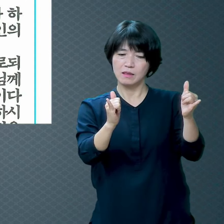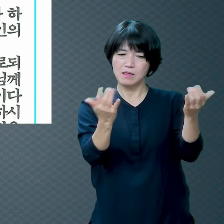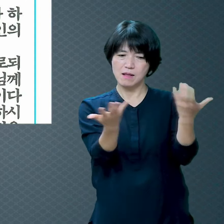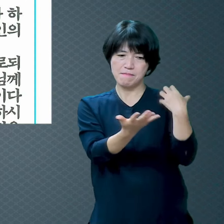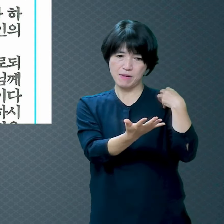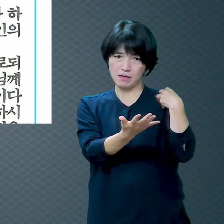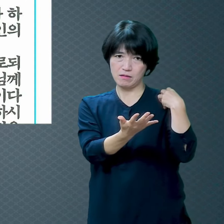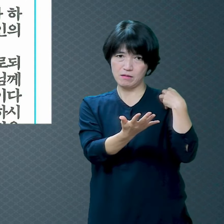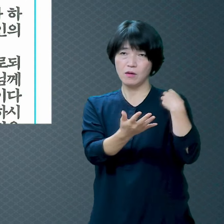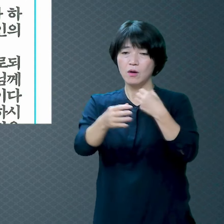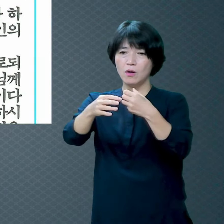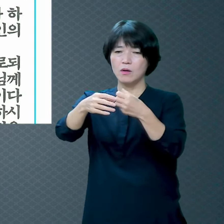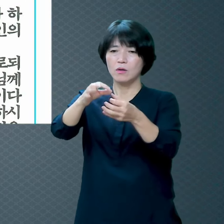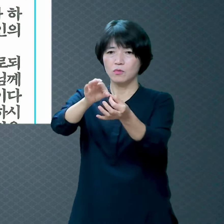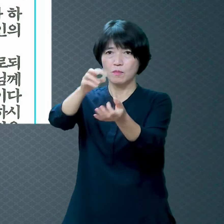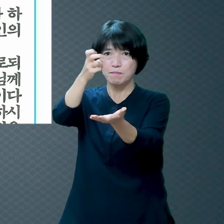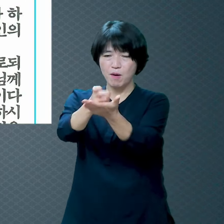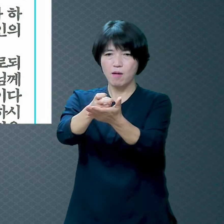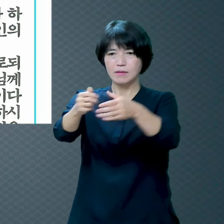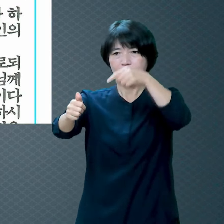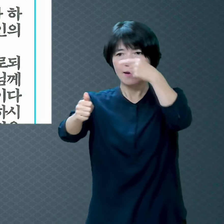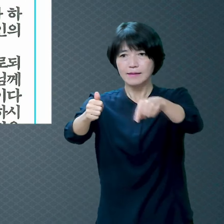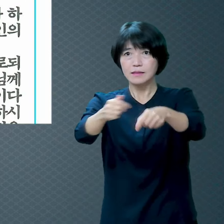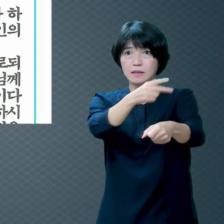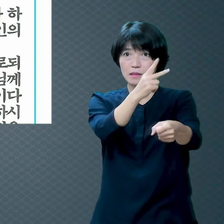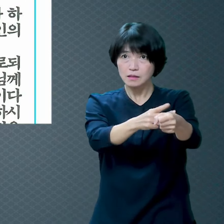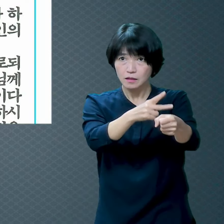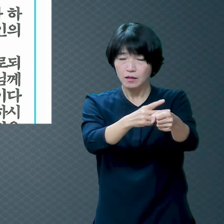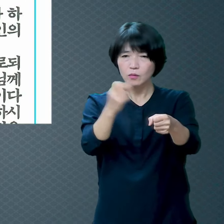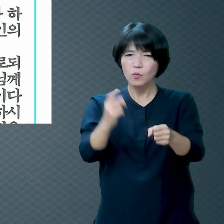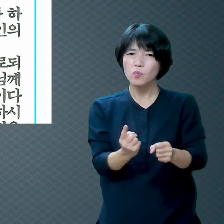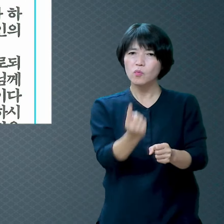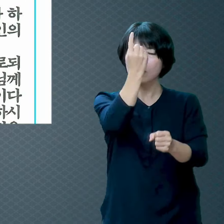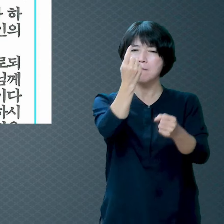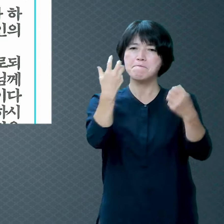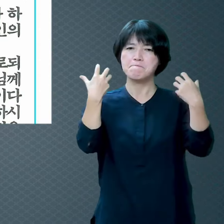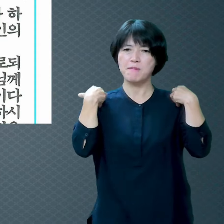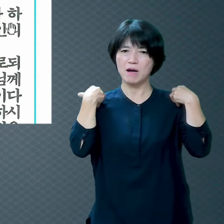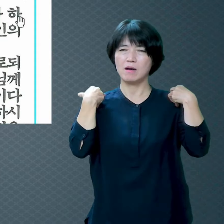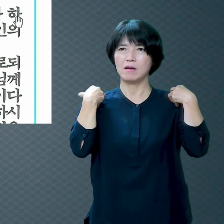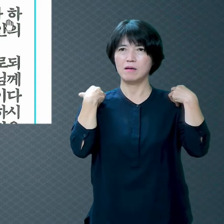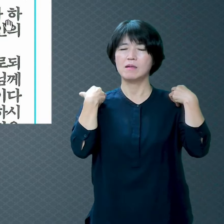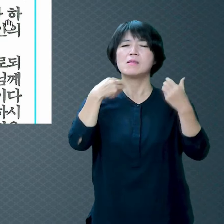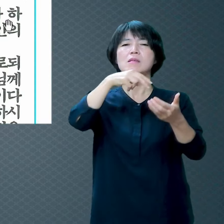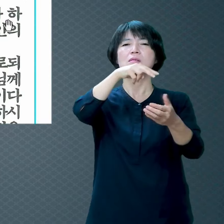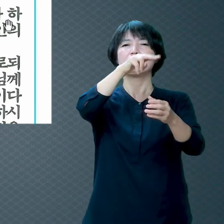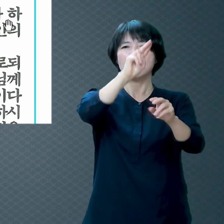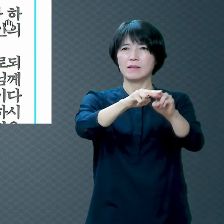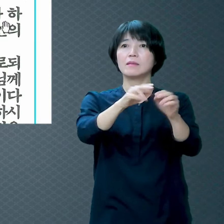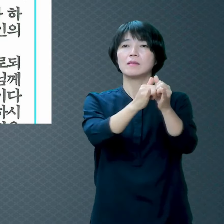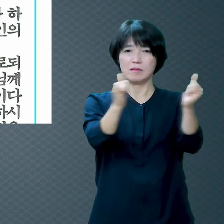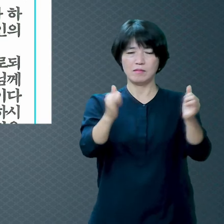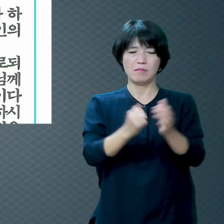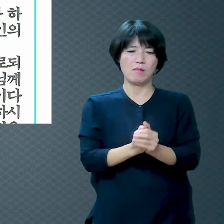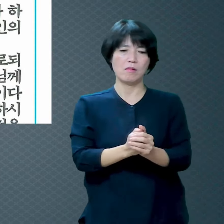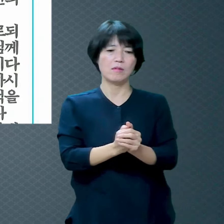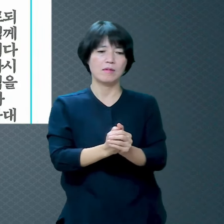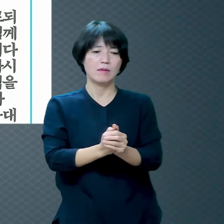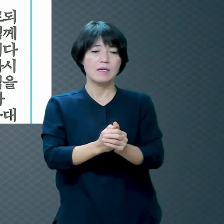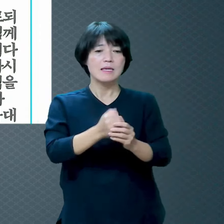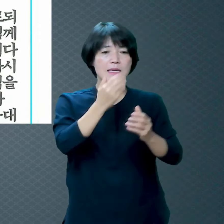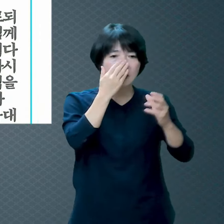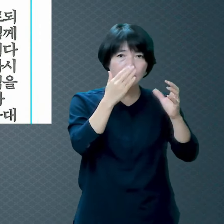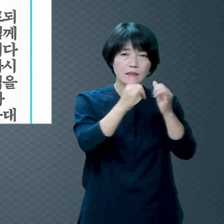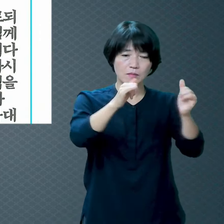행정적으로도 높은 지위에 있는 사람이에요 꽤 유명한 사람이죠 밤에